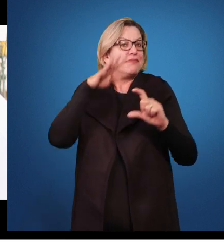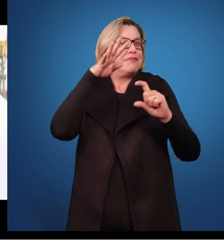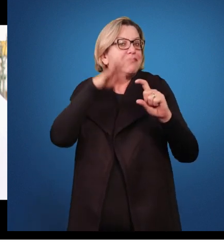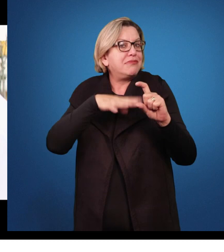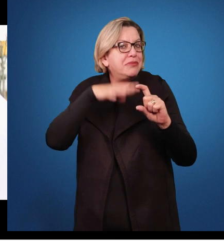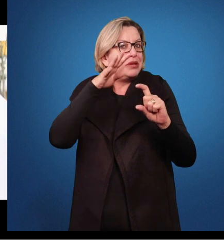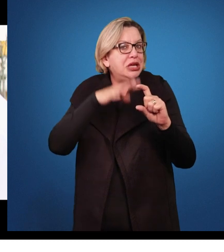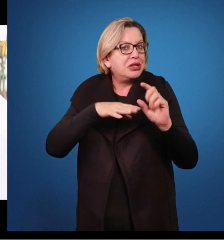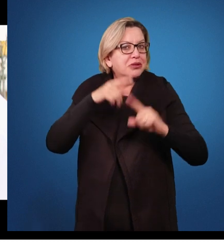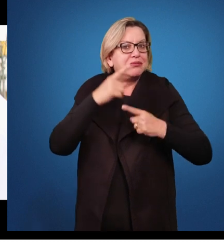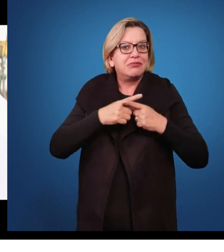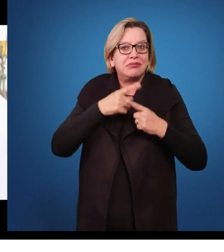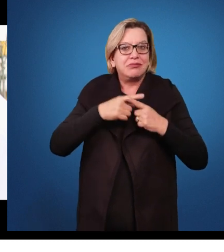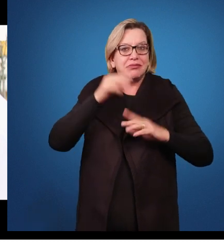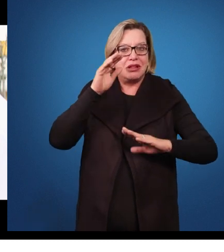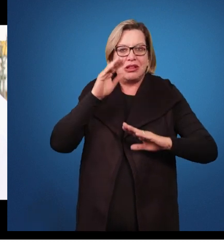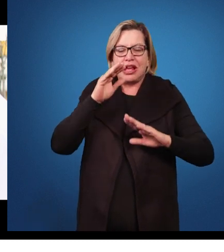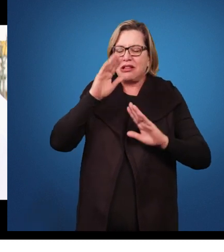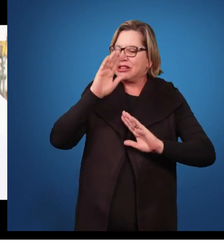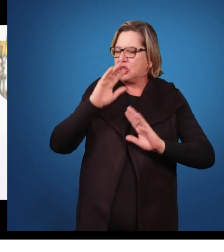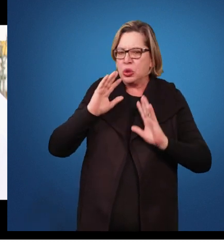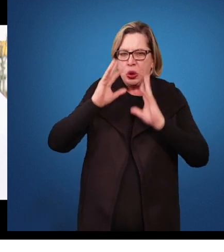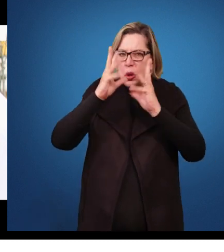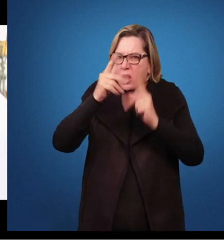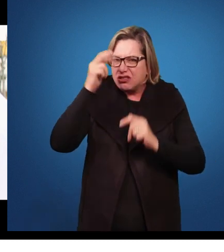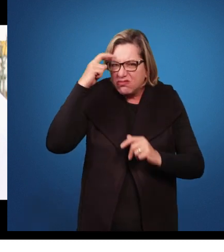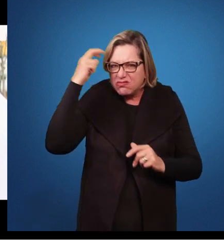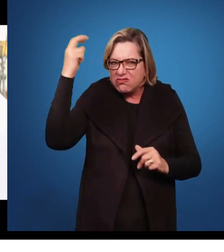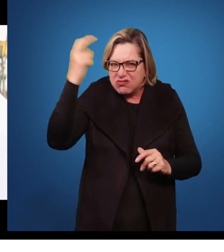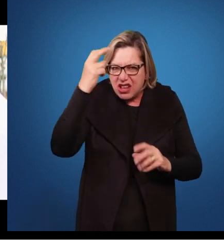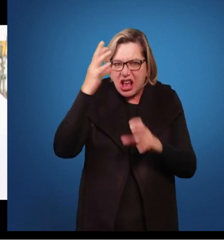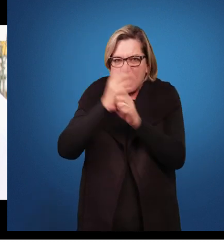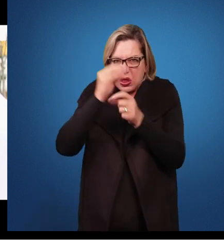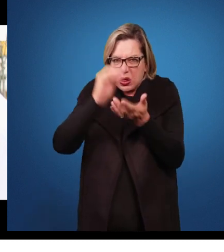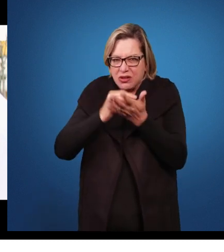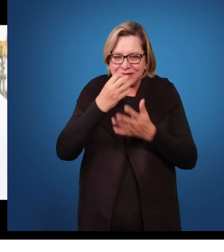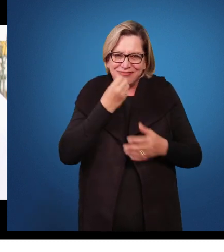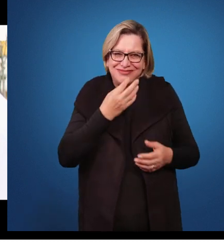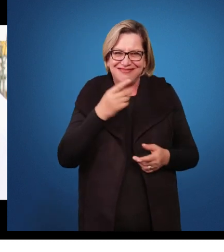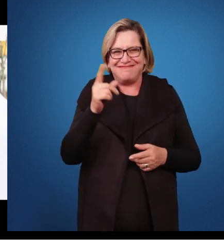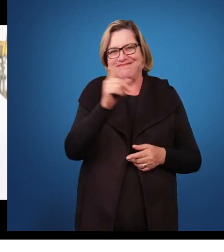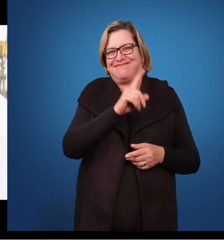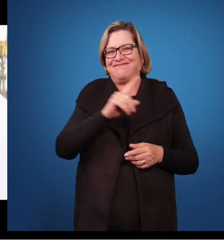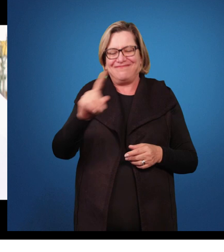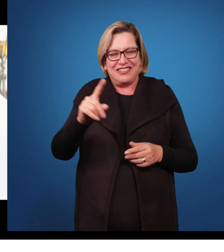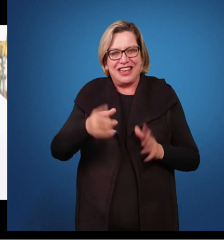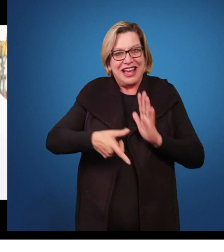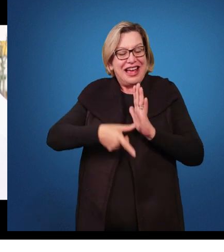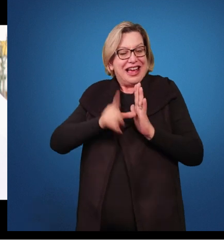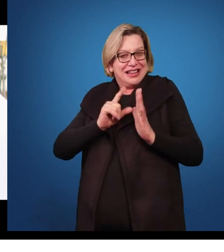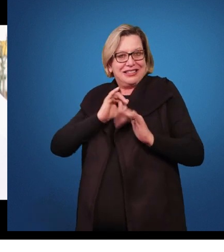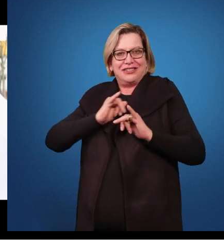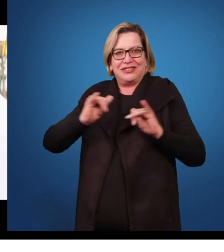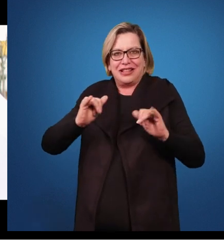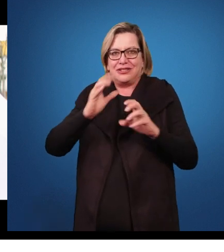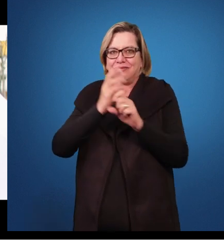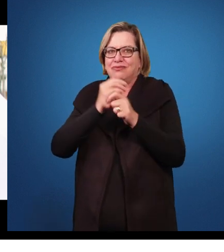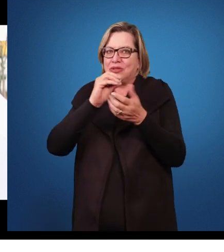nem todos tiram notas boas, né? Como eu havia comentado antes, a característica de notas boas em várias